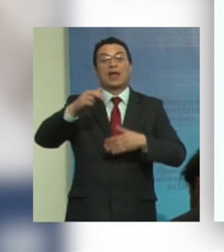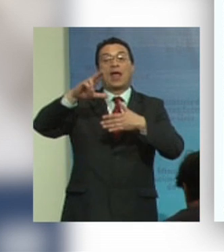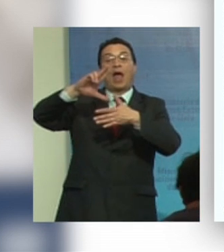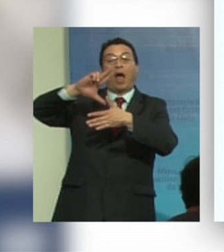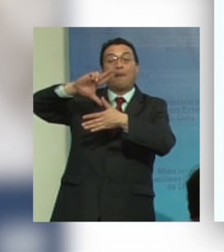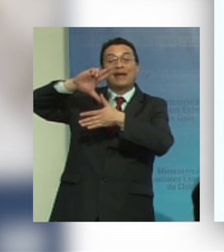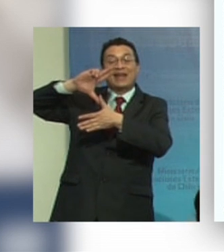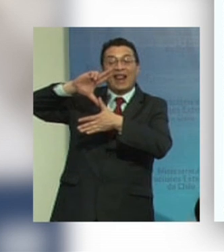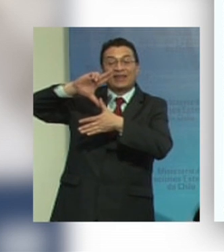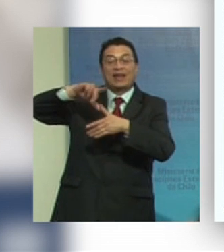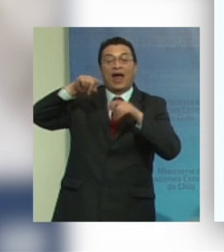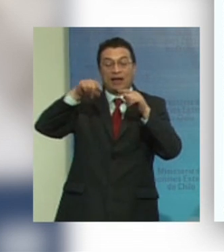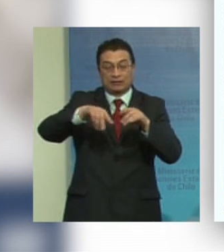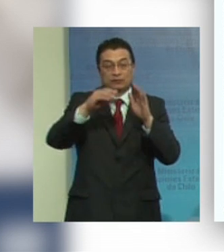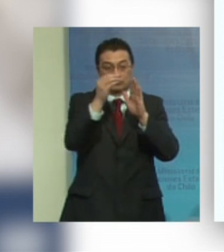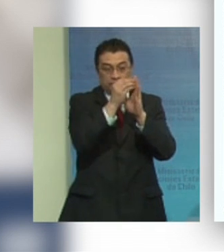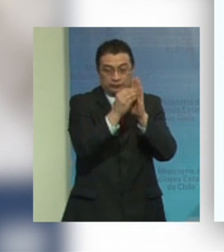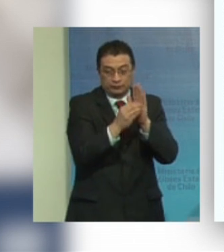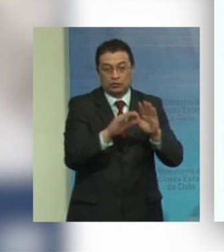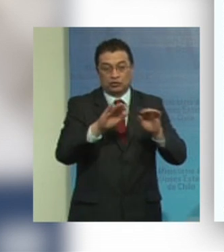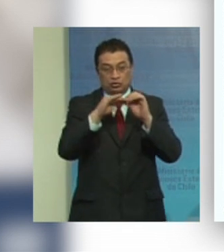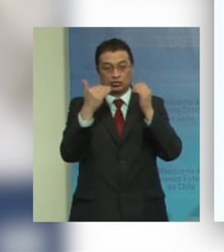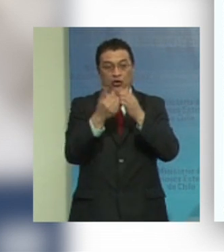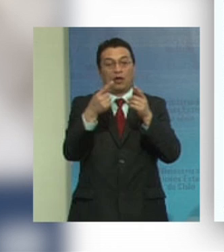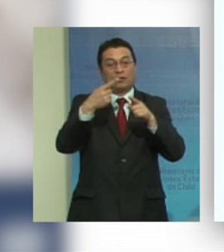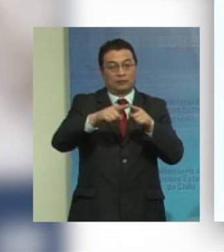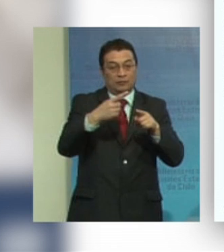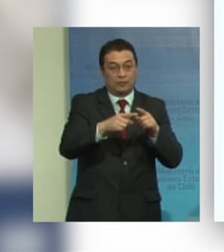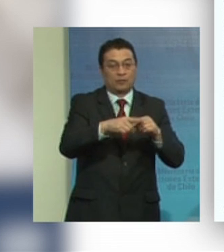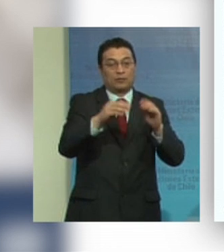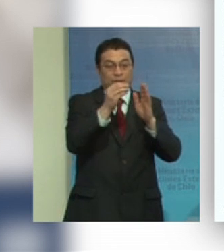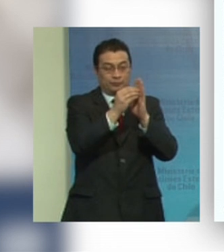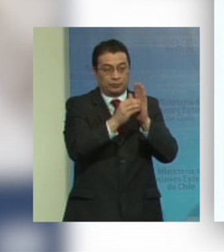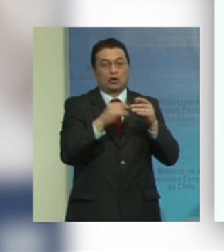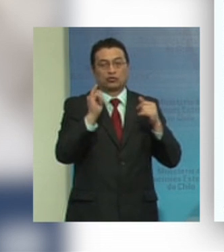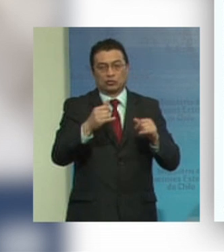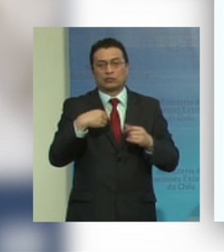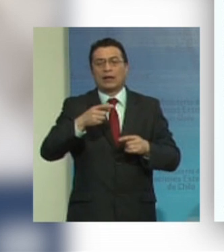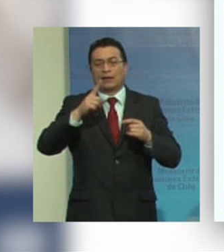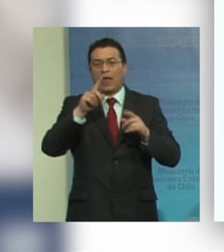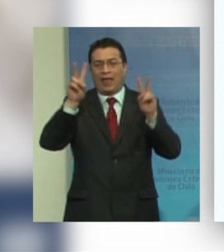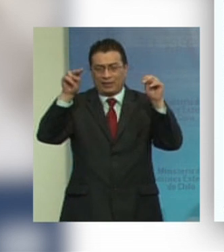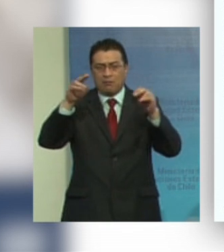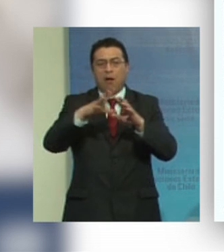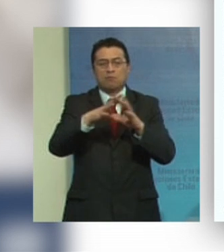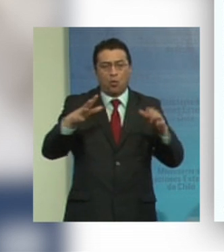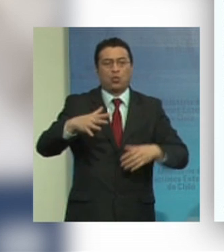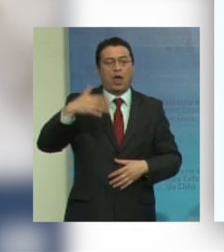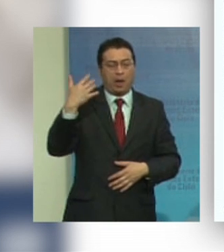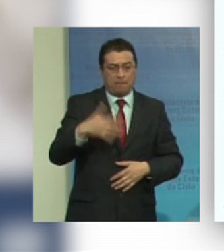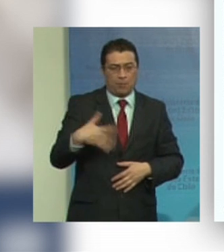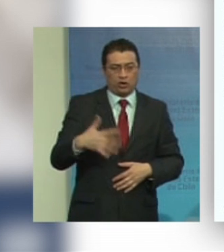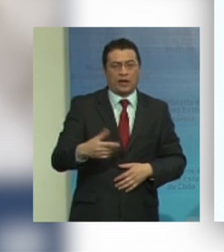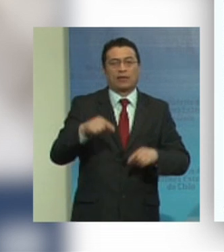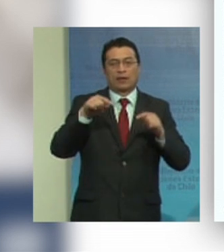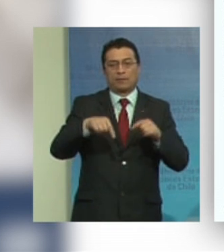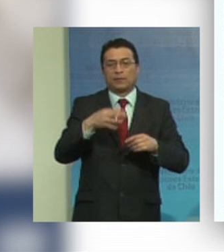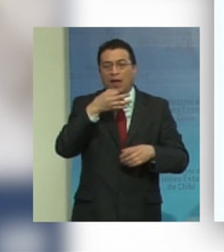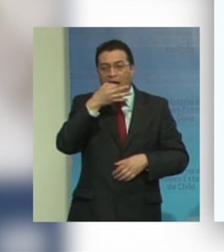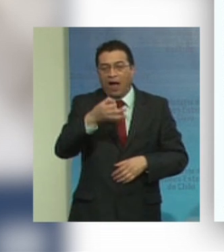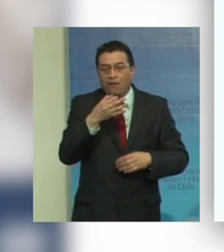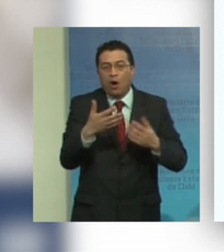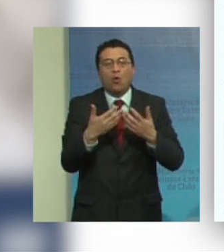cifras también se habló aquí de los datos de la visibilidad estadística ese es un tema muy importante cuando se habla de cualquier